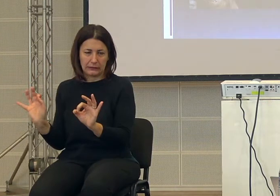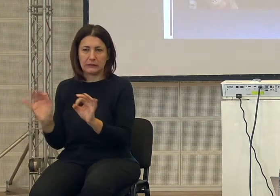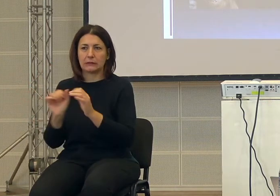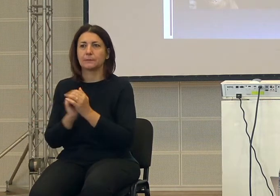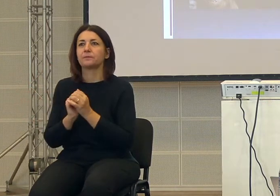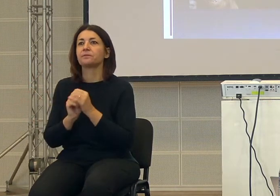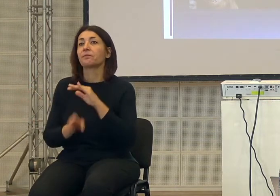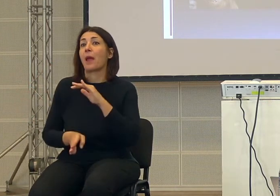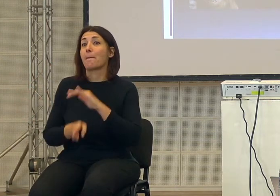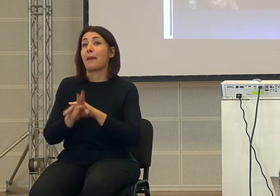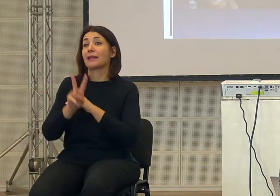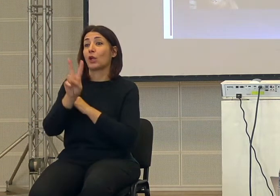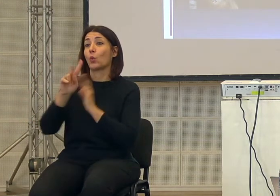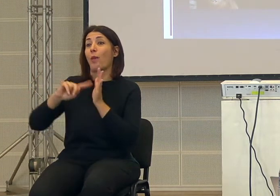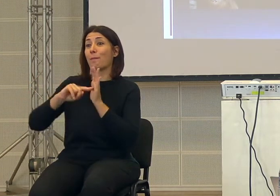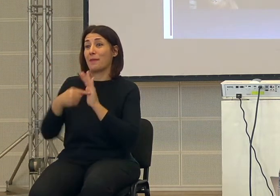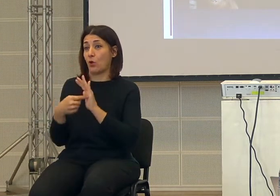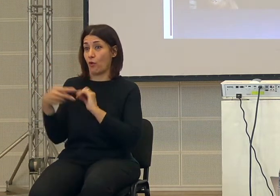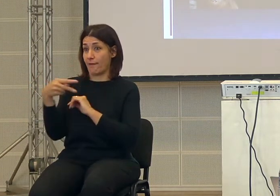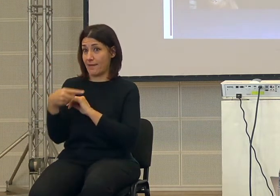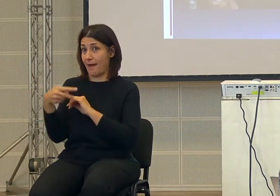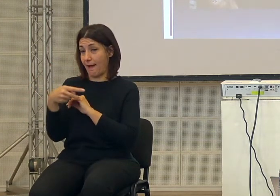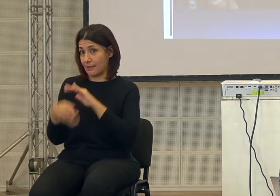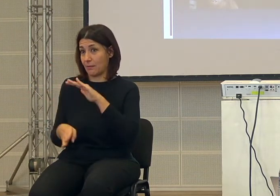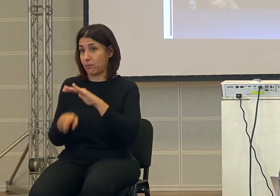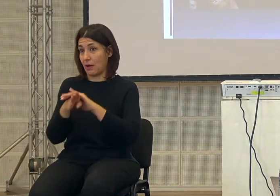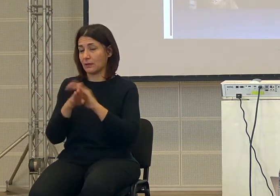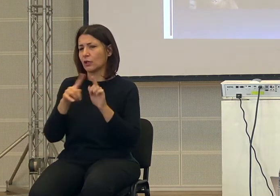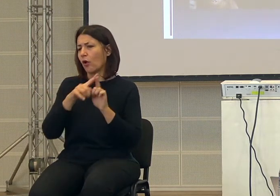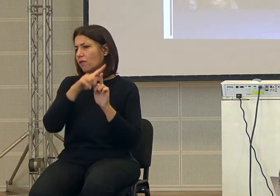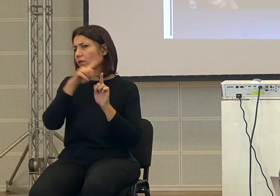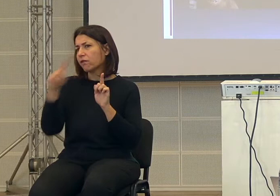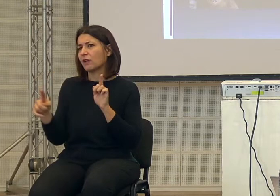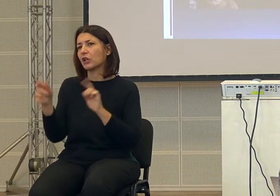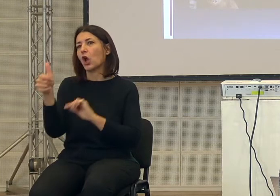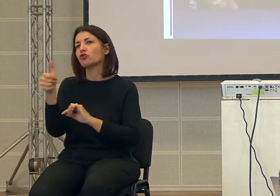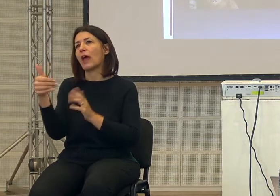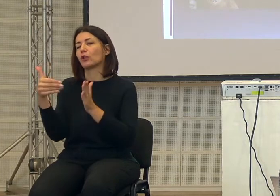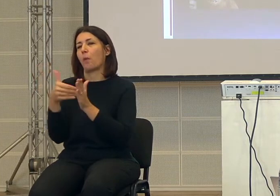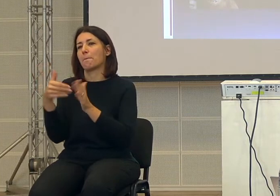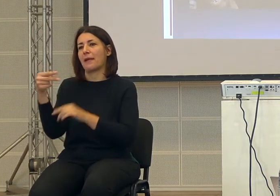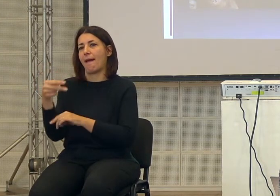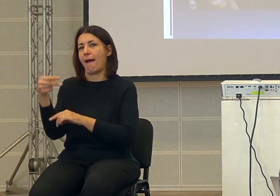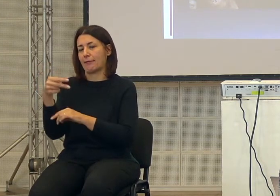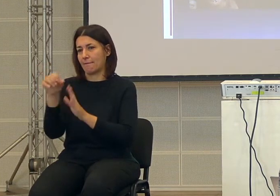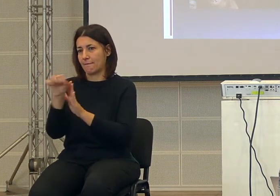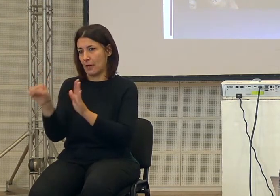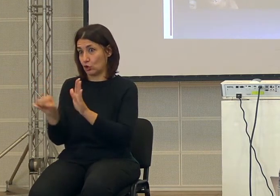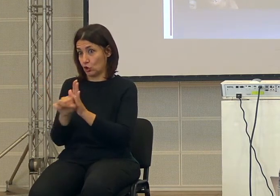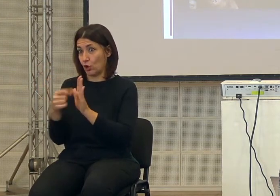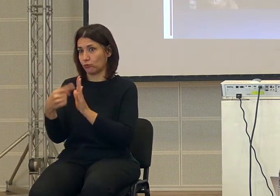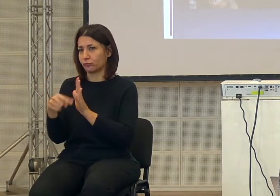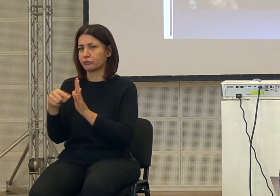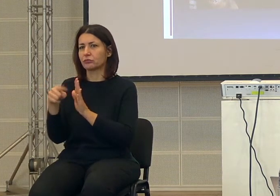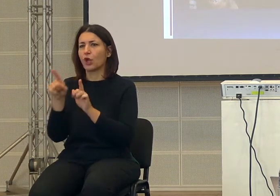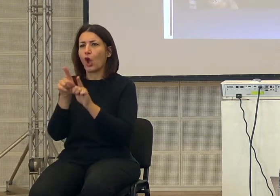e questo parte da due milioni di anni, e da due milioni di anni fa fino a diciamo centomila anni fa, questa è la storia, un